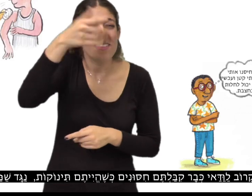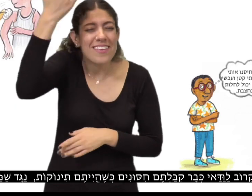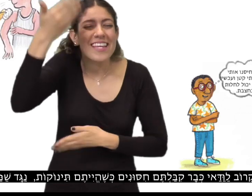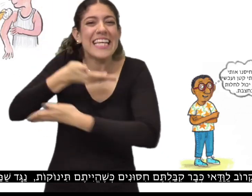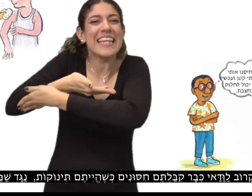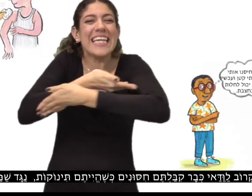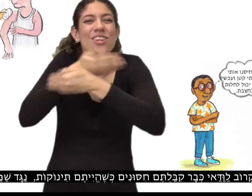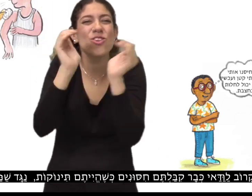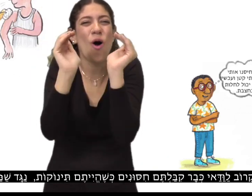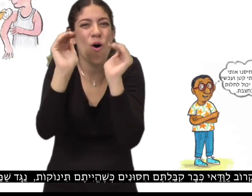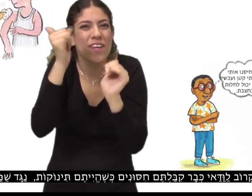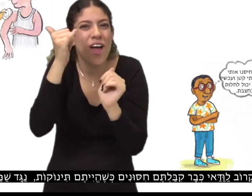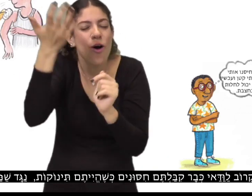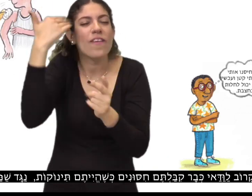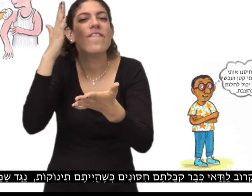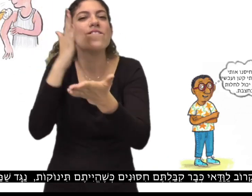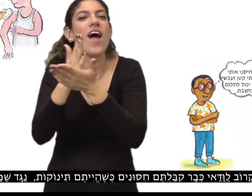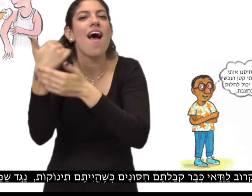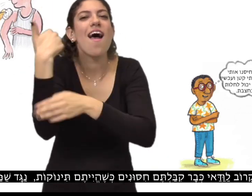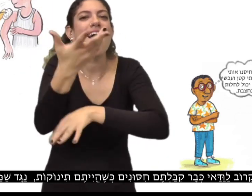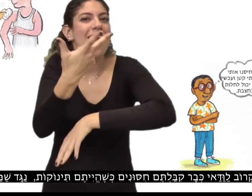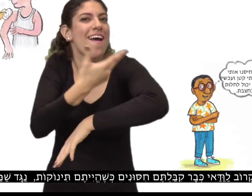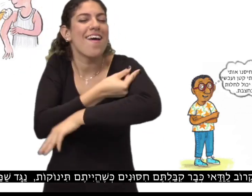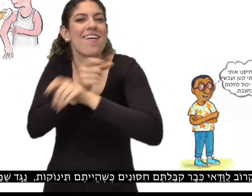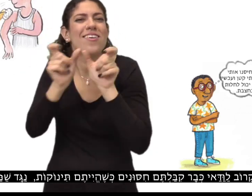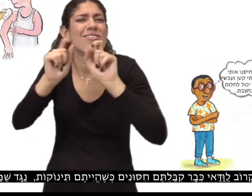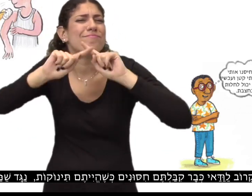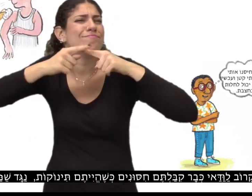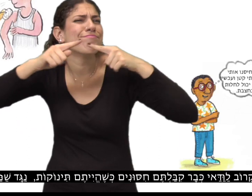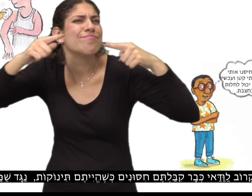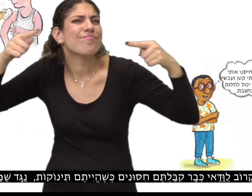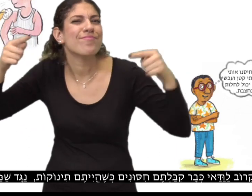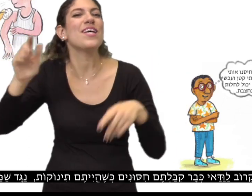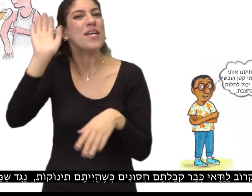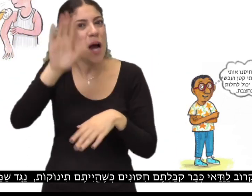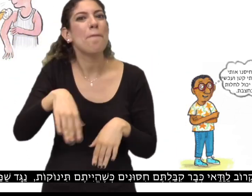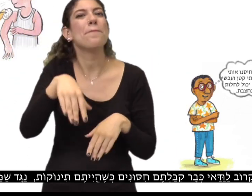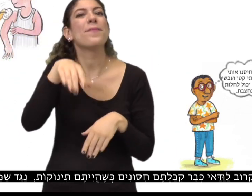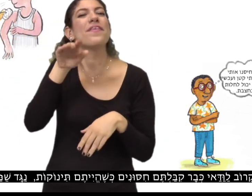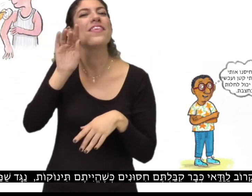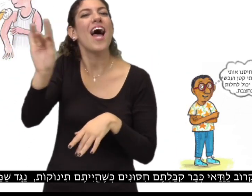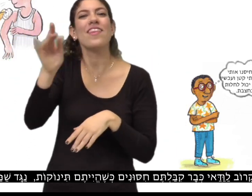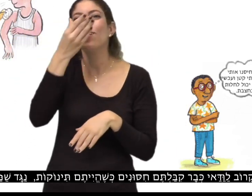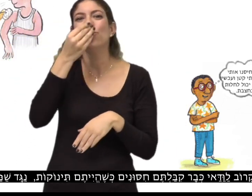קרוב לוודאי, כבר קיבלתם חיסונים כשהייתם תינוקות. נגד שפעת למשל.